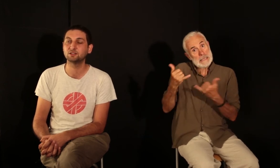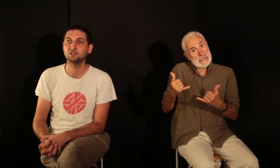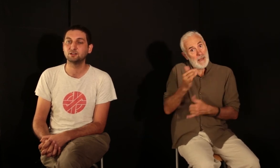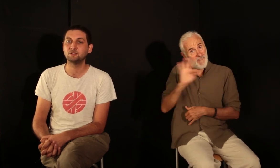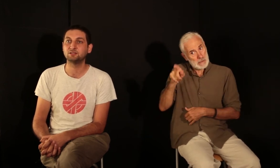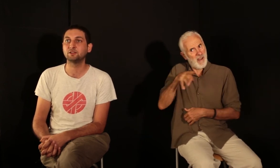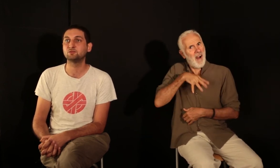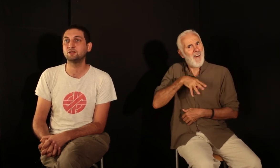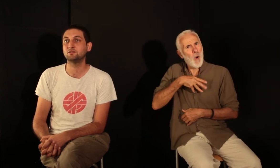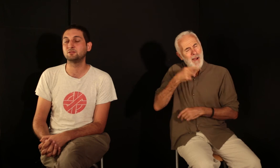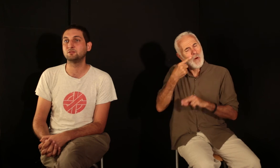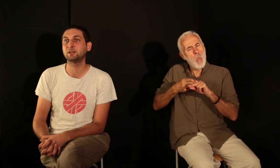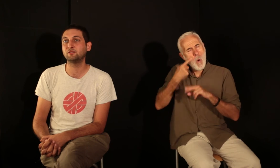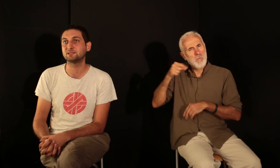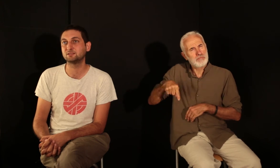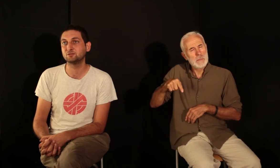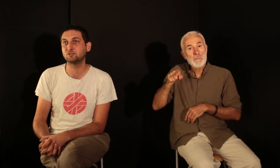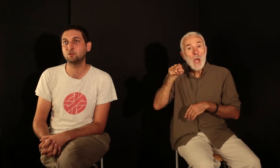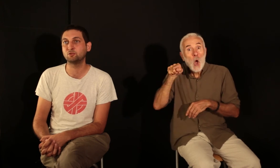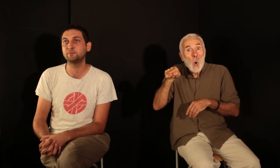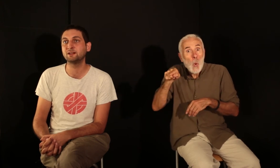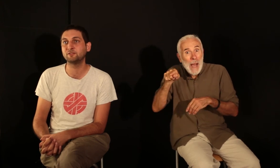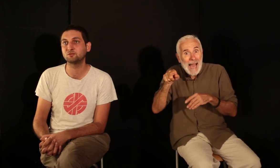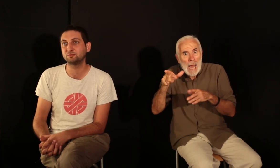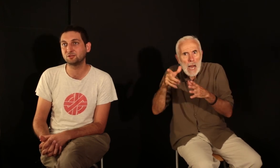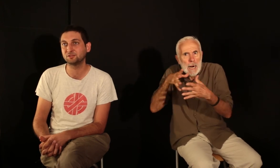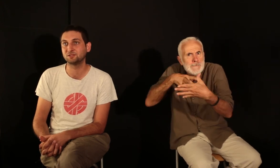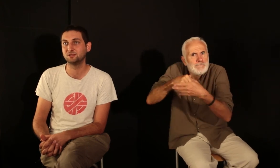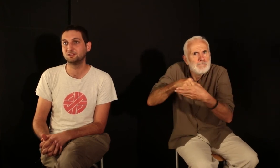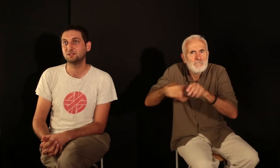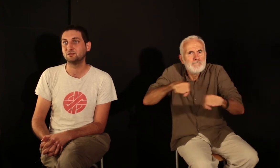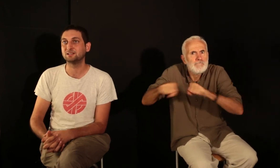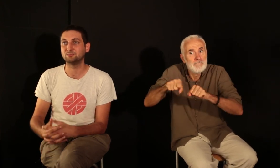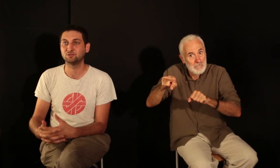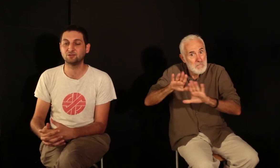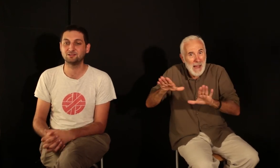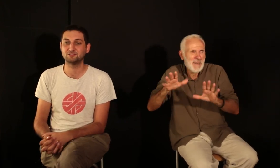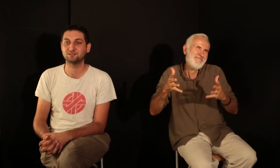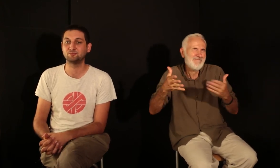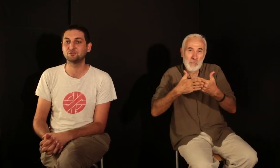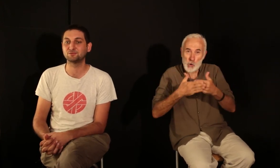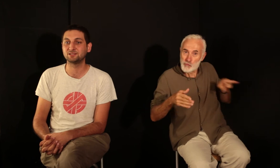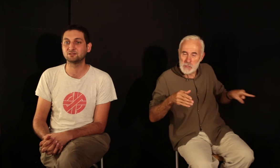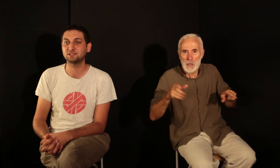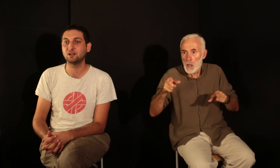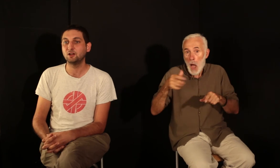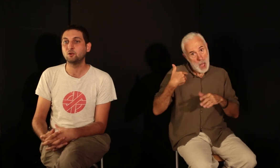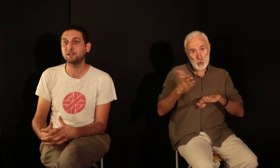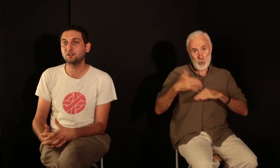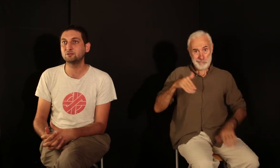d'effectuer une préface, justement pour bien faire comprendre, si le besoin se faisait sentir, aux lecteurs et